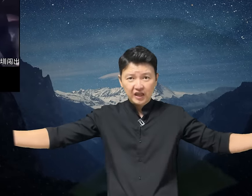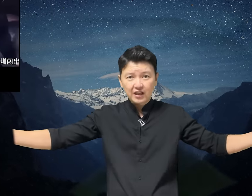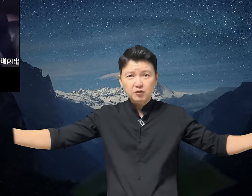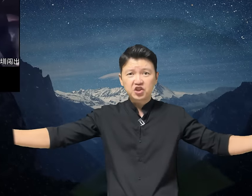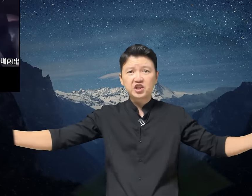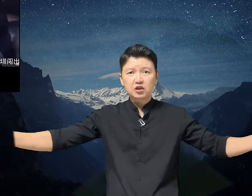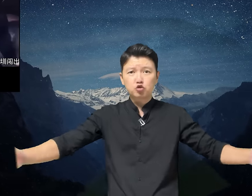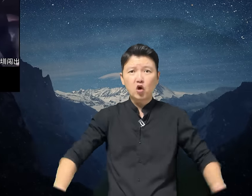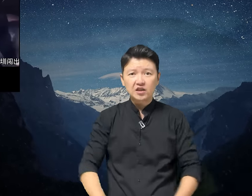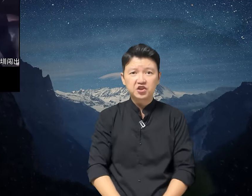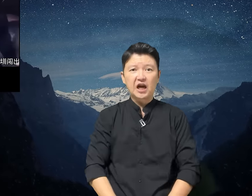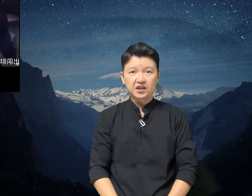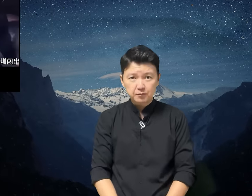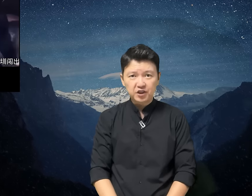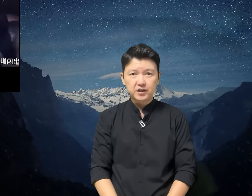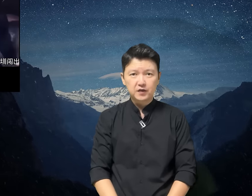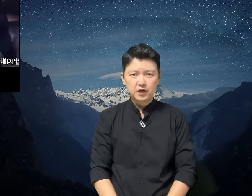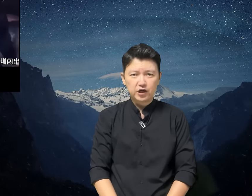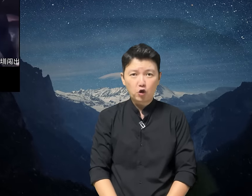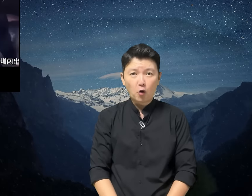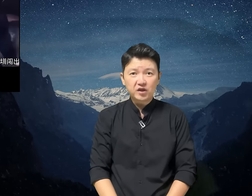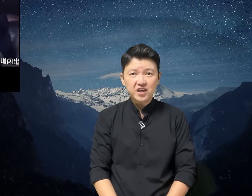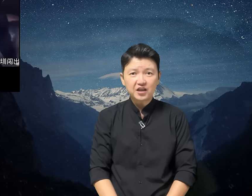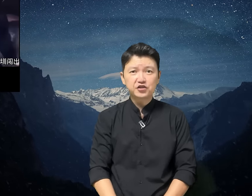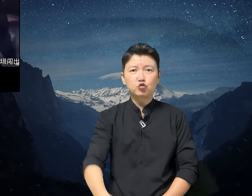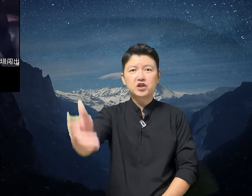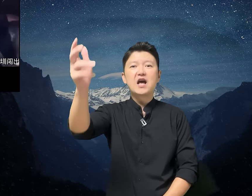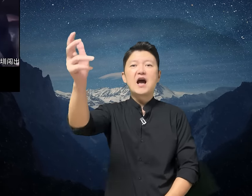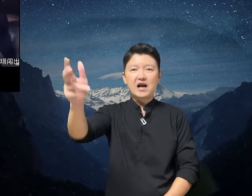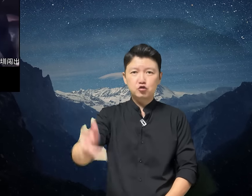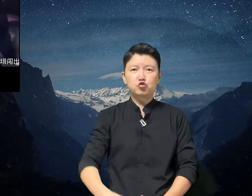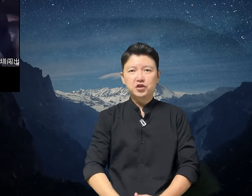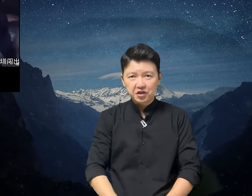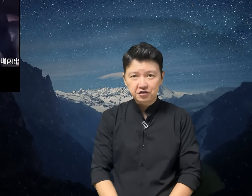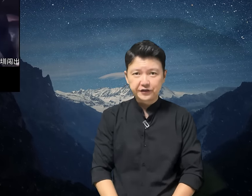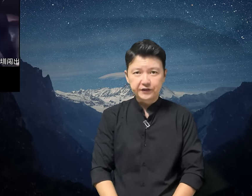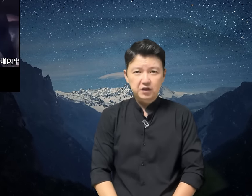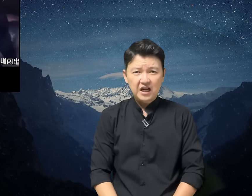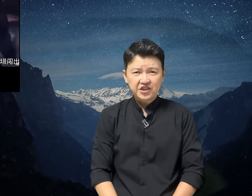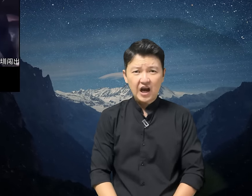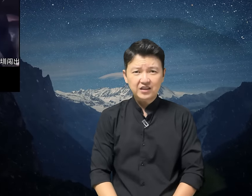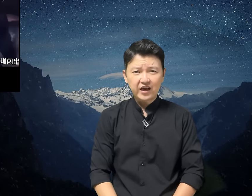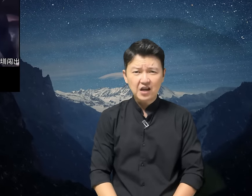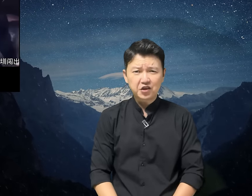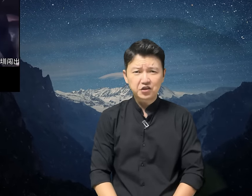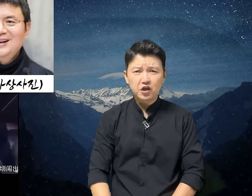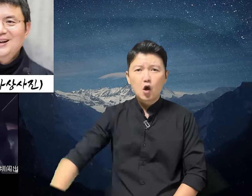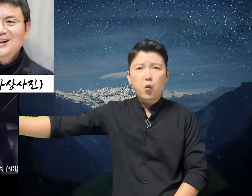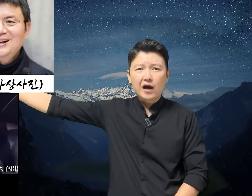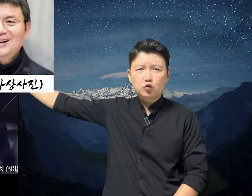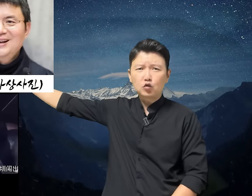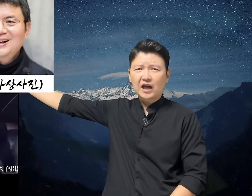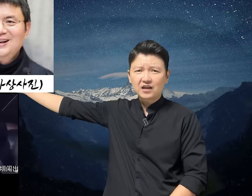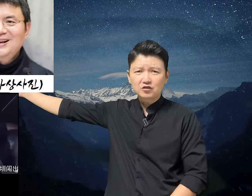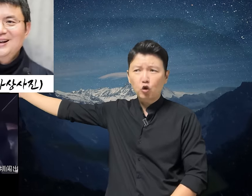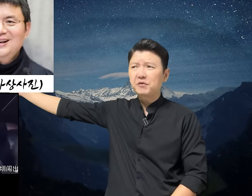사람을 친하게 좋아하는지 아십니까? 네, 이번 이야기에서 우린 알 수 있겠는데 그날 자다이한테는 이 왕퉁다라는 놈이